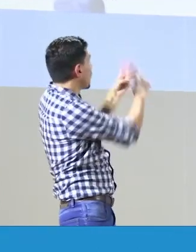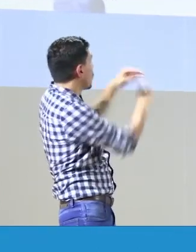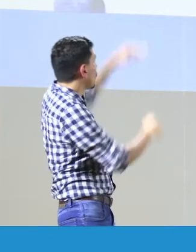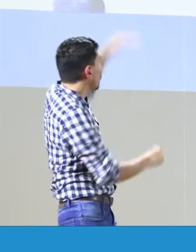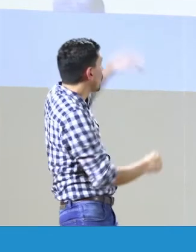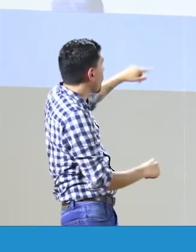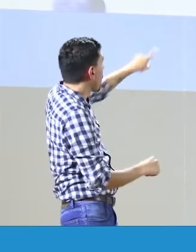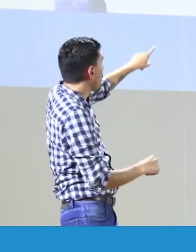PIAR.